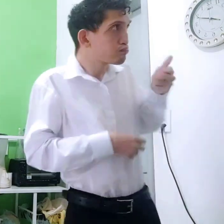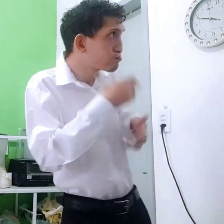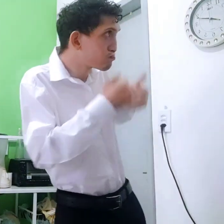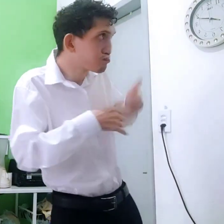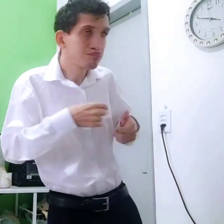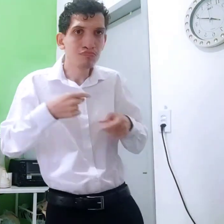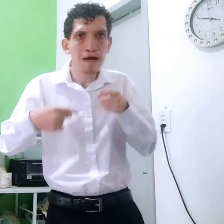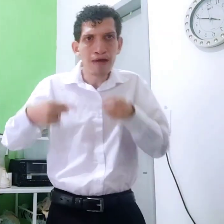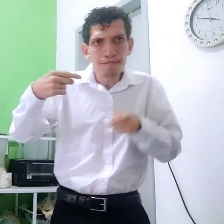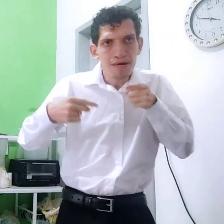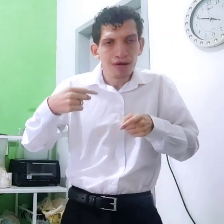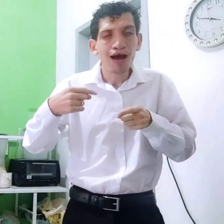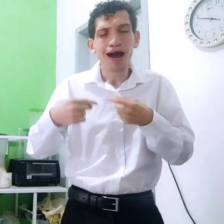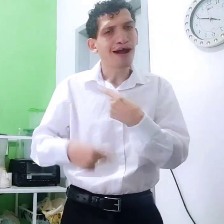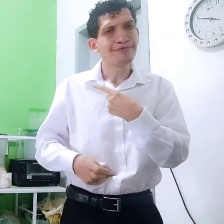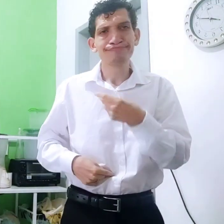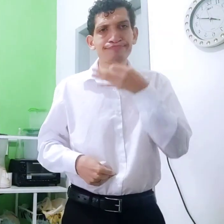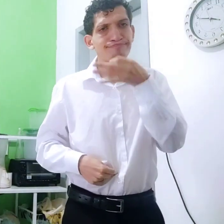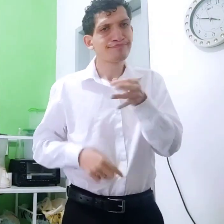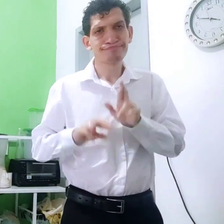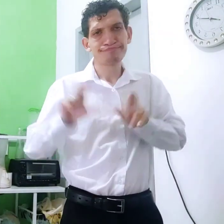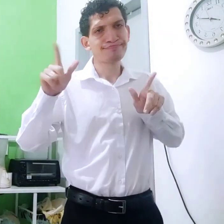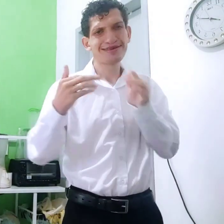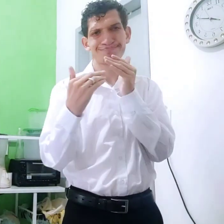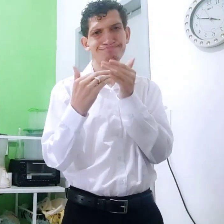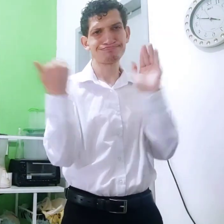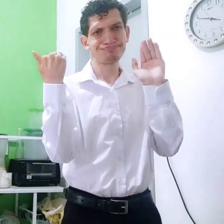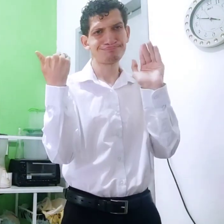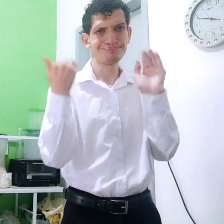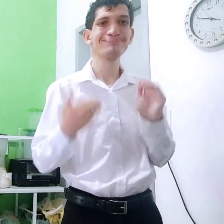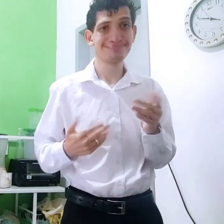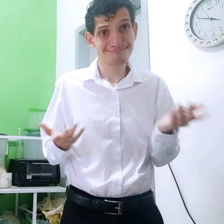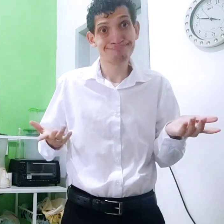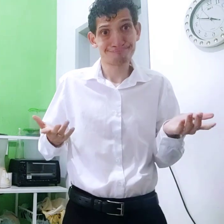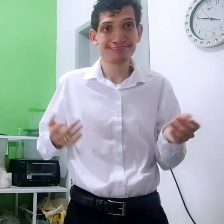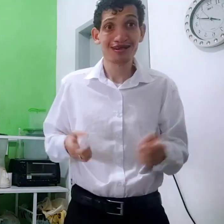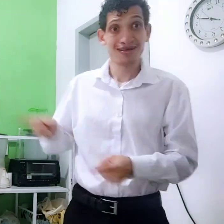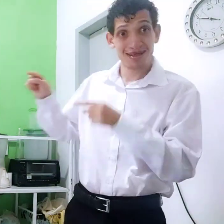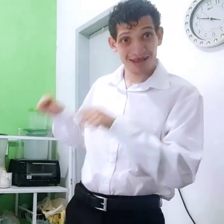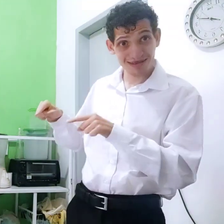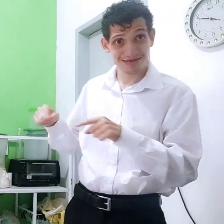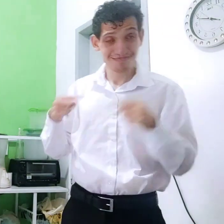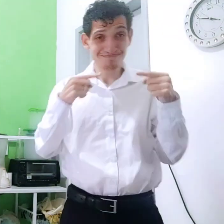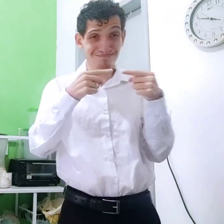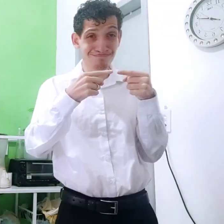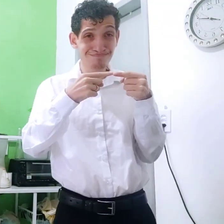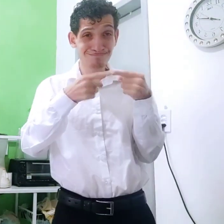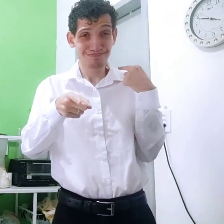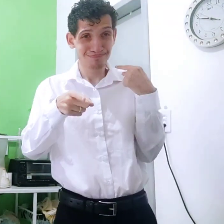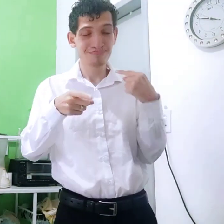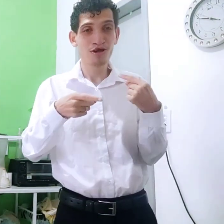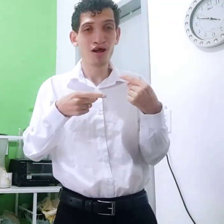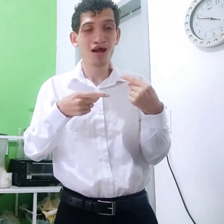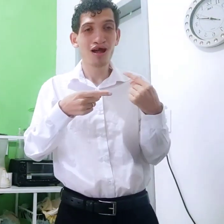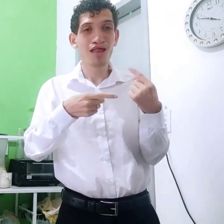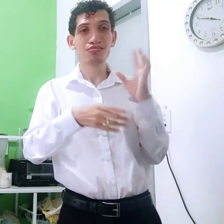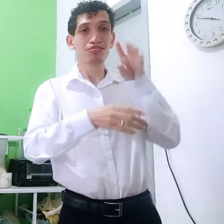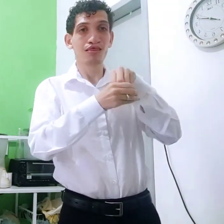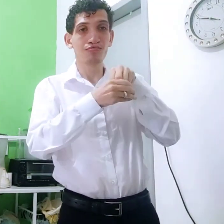explicaria, você explica a sua. gente discute e opinião diferente. Divergente. Esse de baixo aqui, ó.